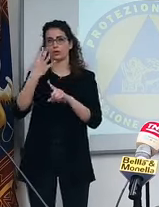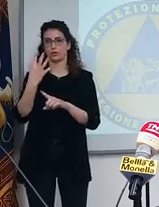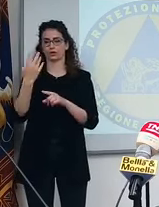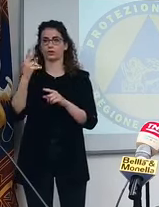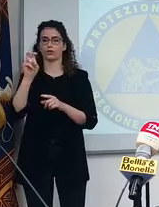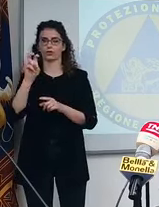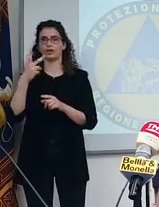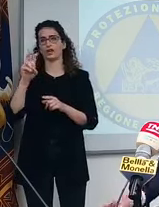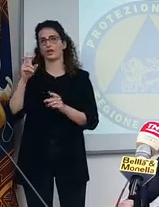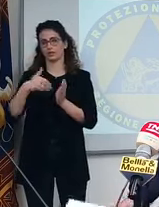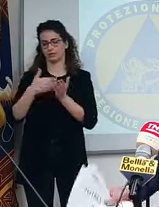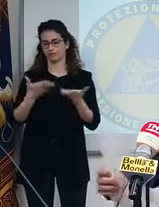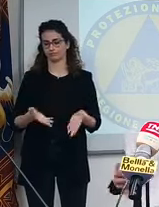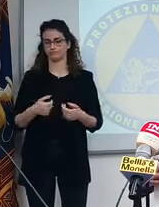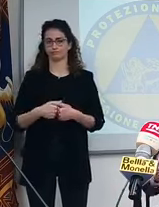.000.